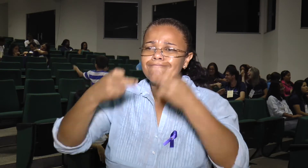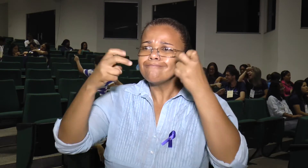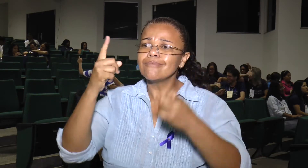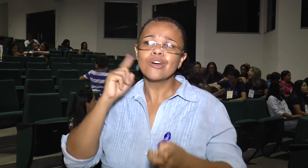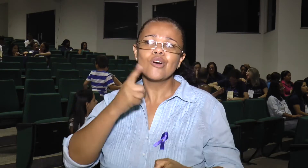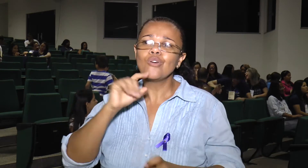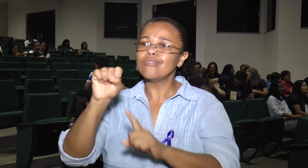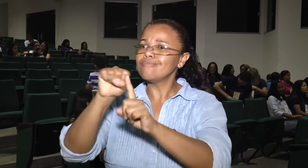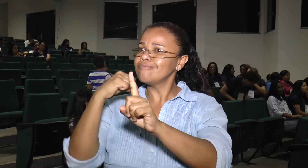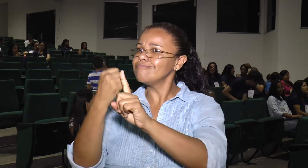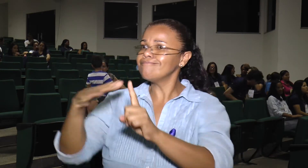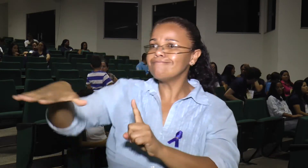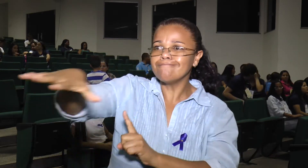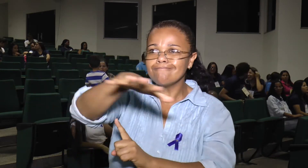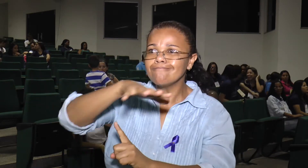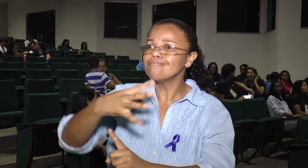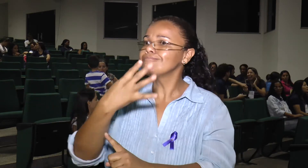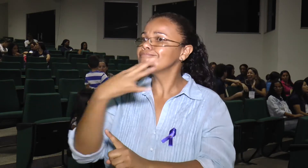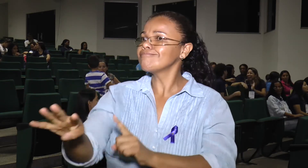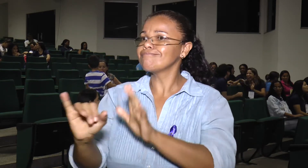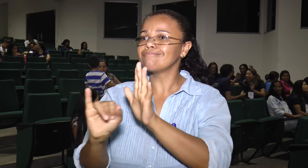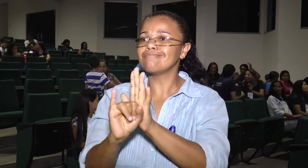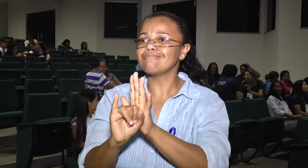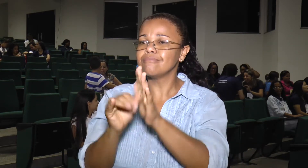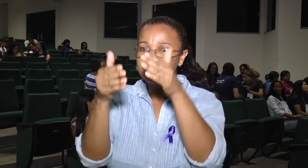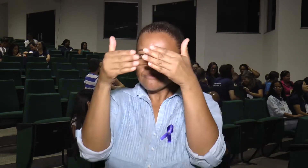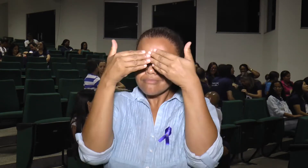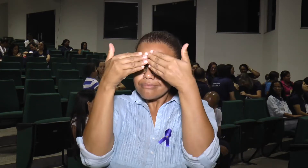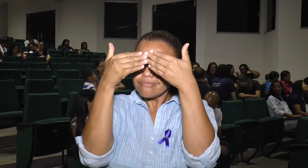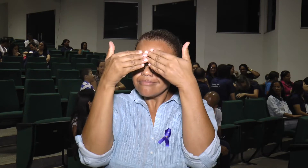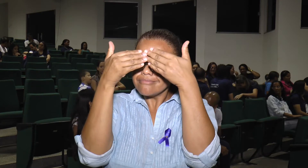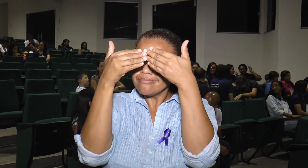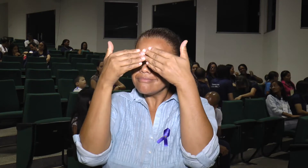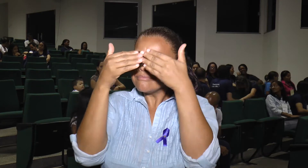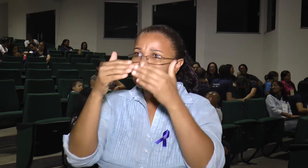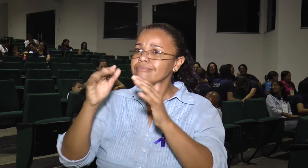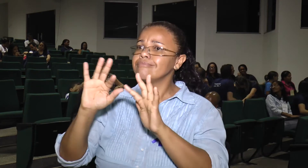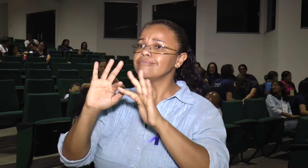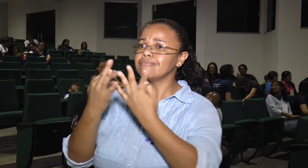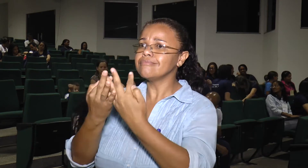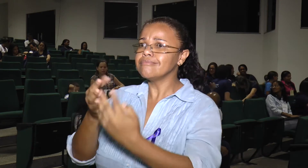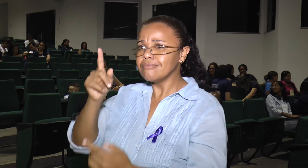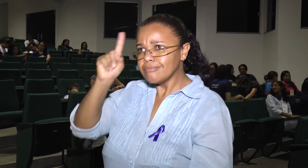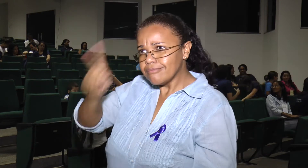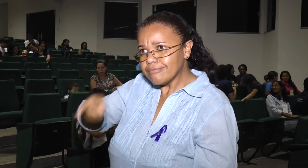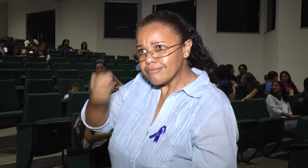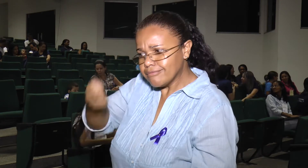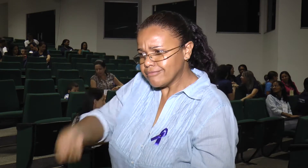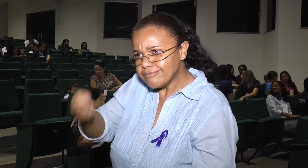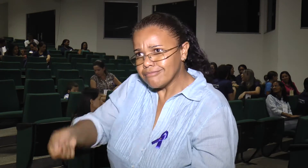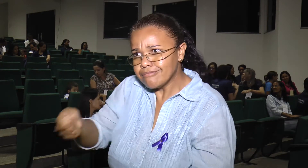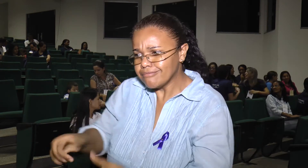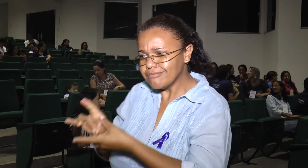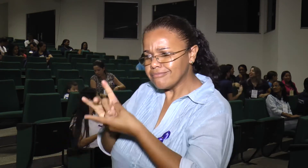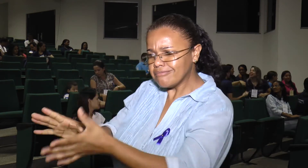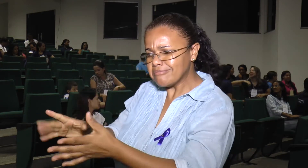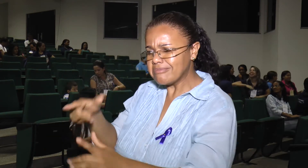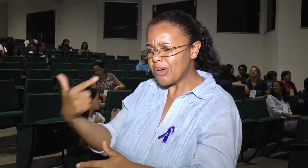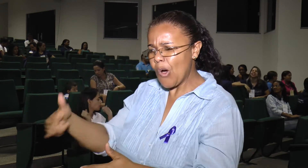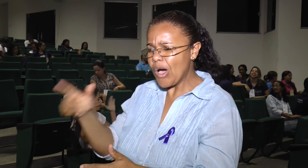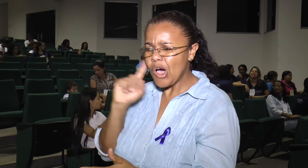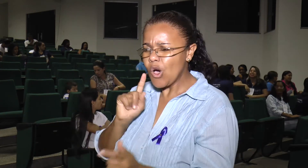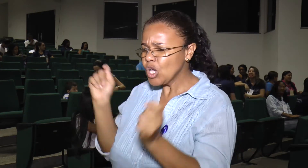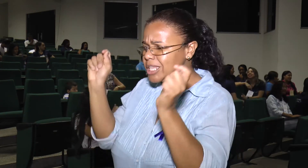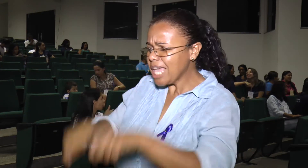sobre a identidade do surdo E tenho percebido que os surdos Em sua maioria sofrem por esse desconhecimento na sociedade